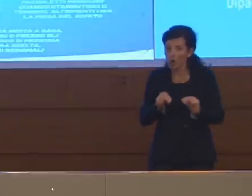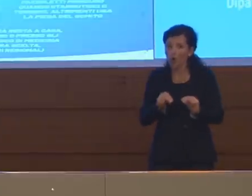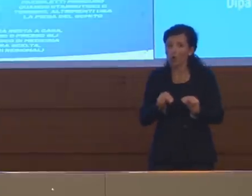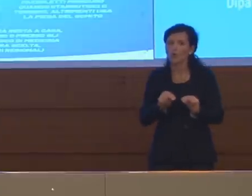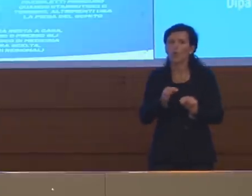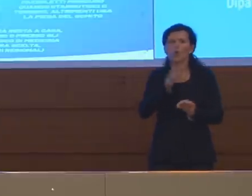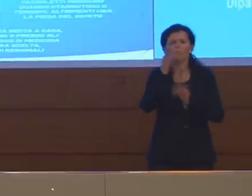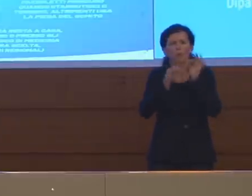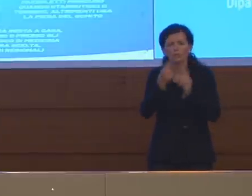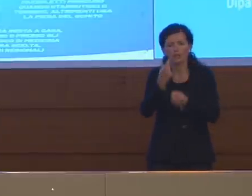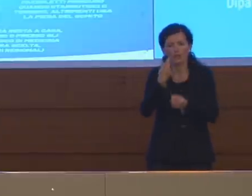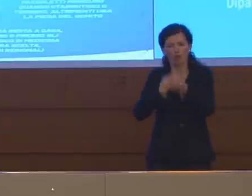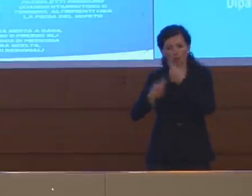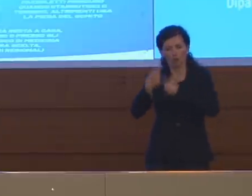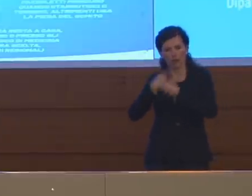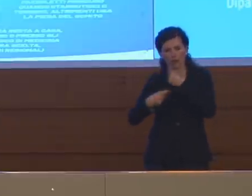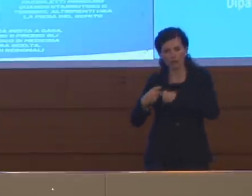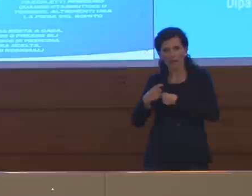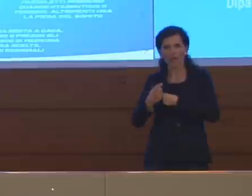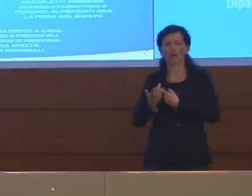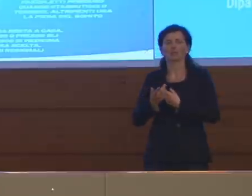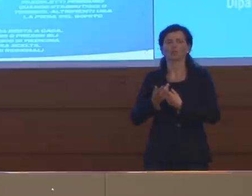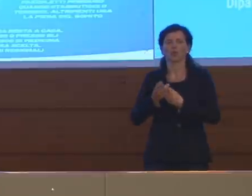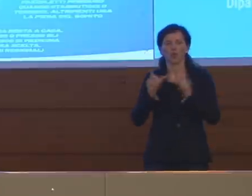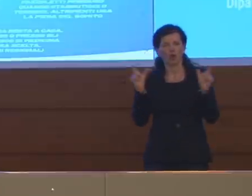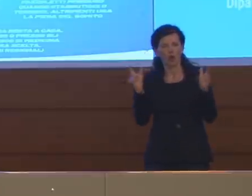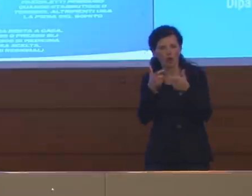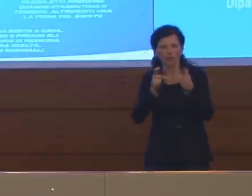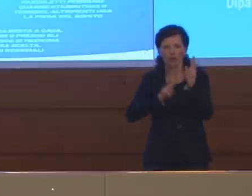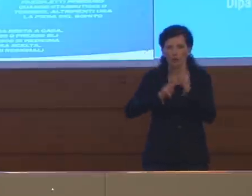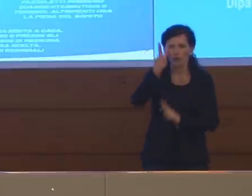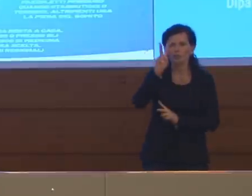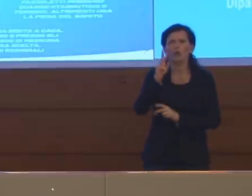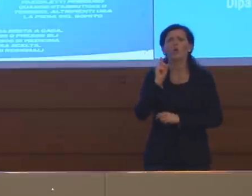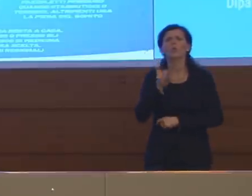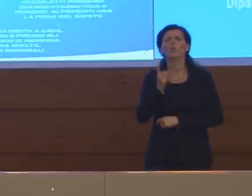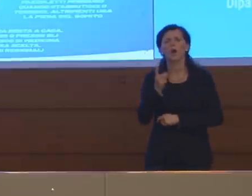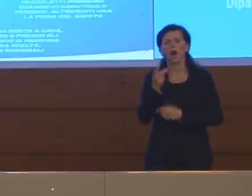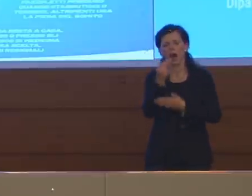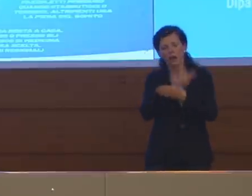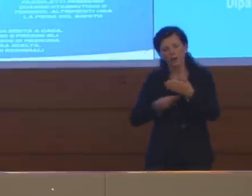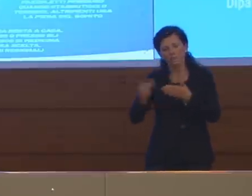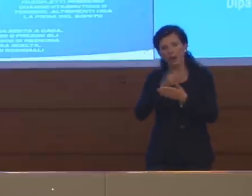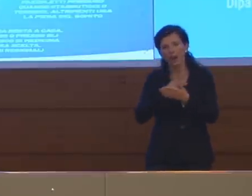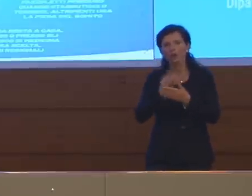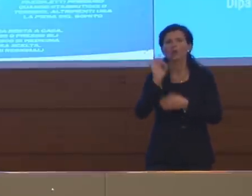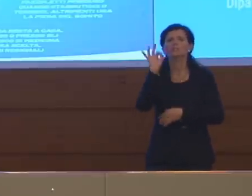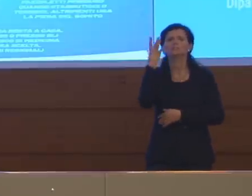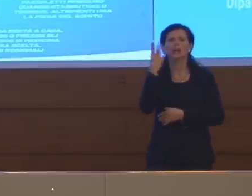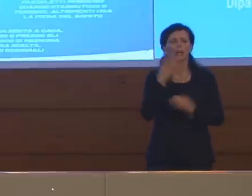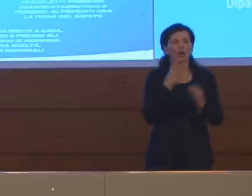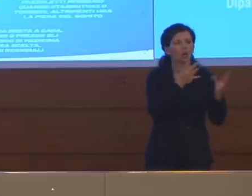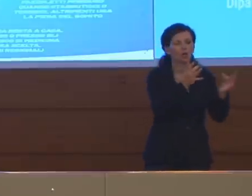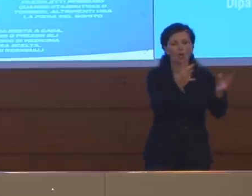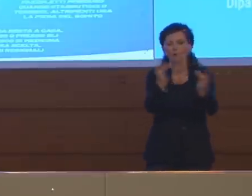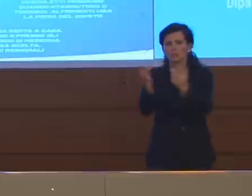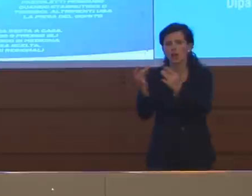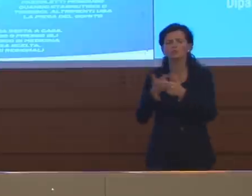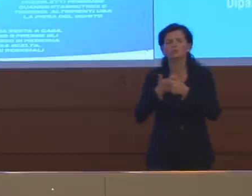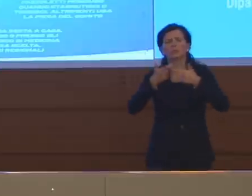passi indietro? Si tornerebbe a un lockdown nazionale? Insomma, quali sono i piani se i contagi tornano di nuovo a crescere?